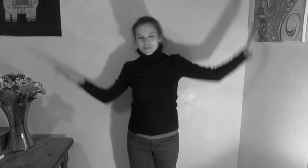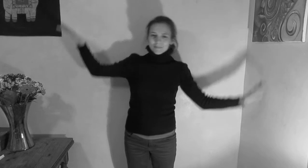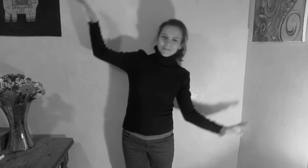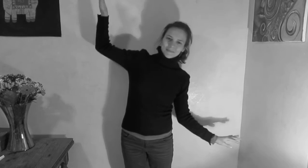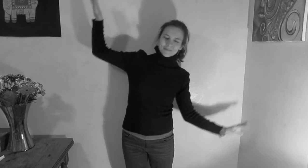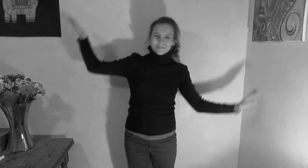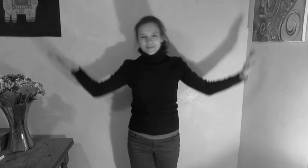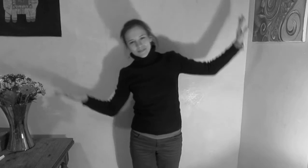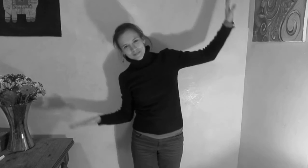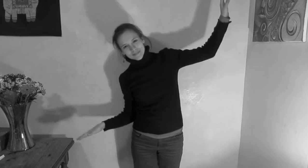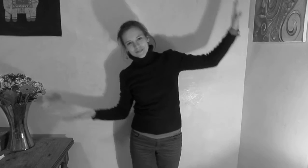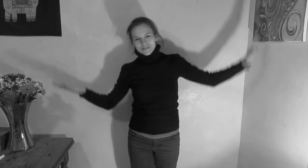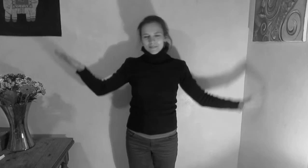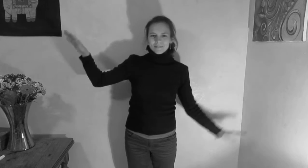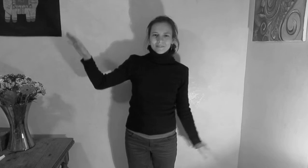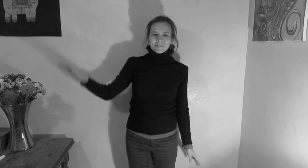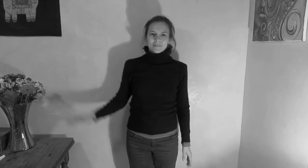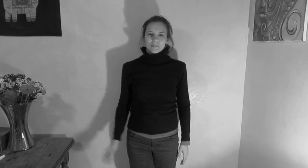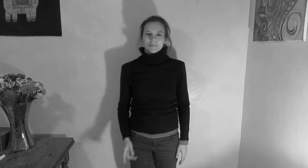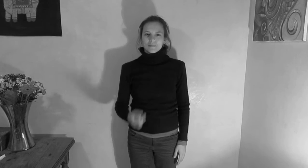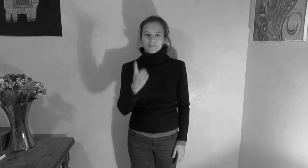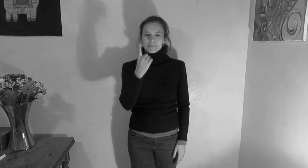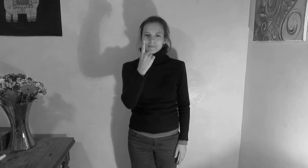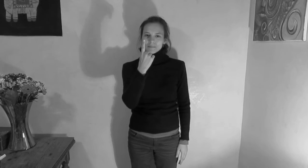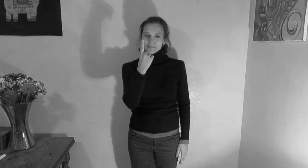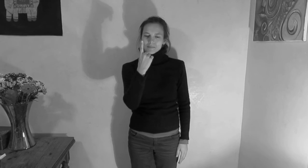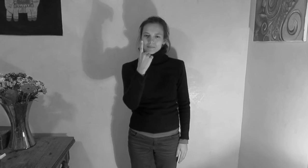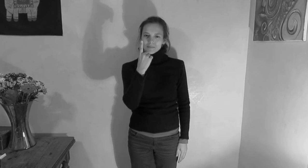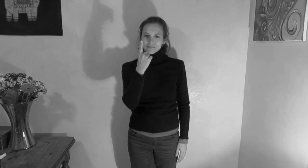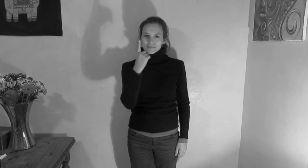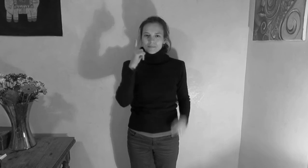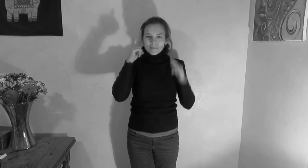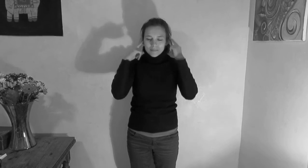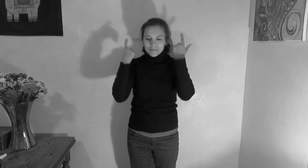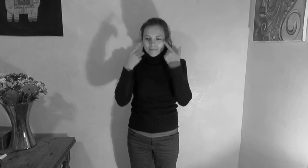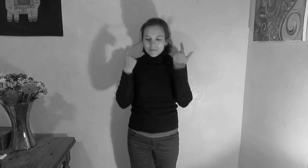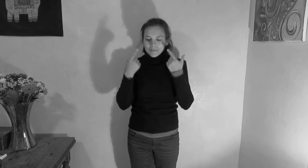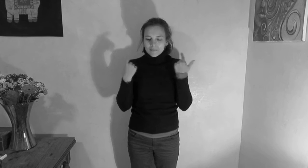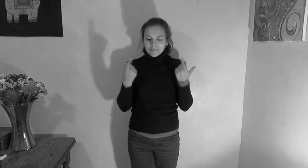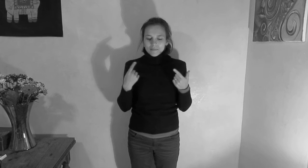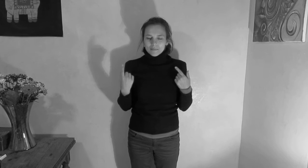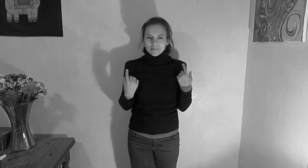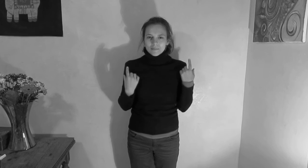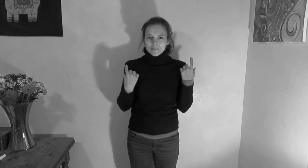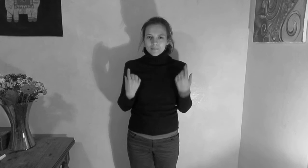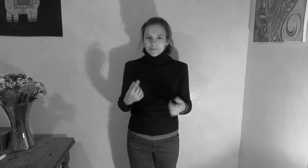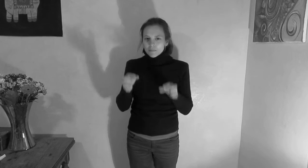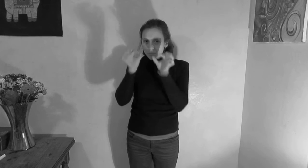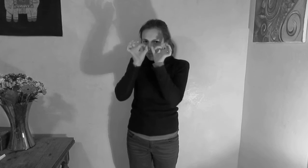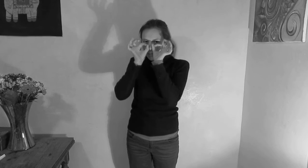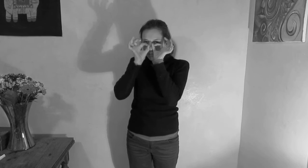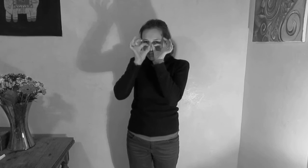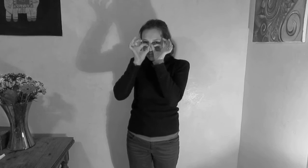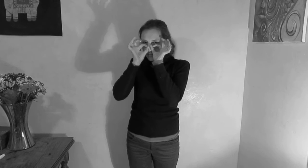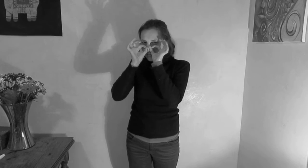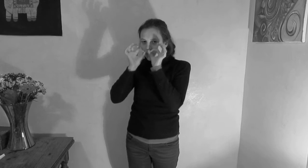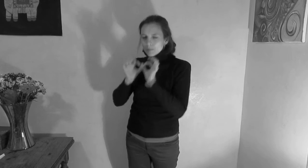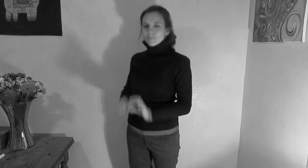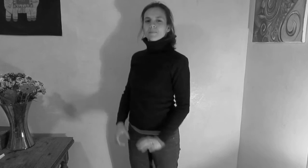vive et d'or La première petite fille De mon papa et mon